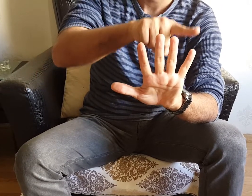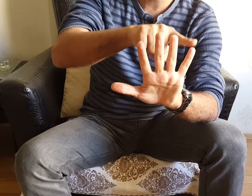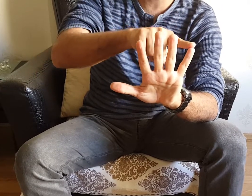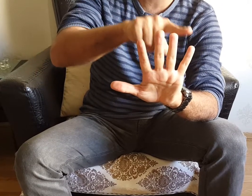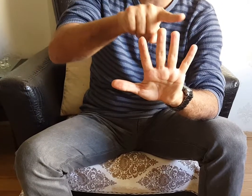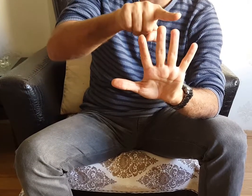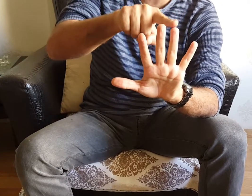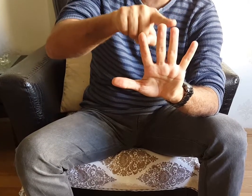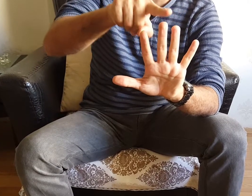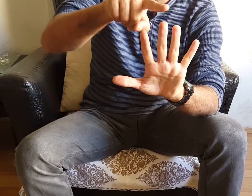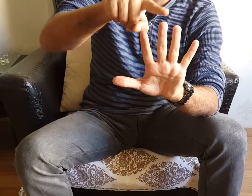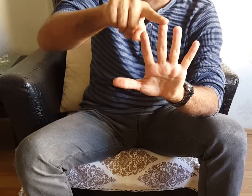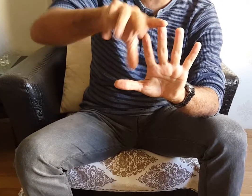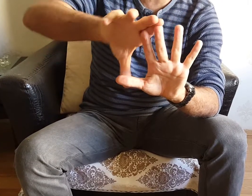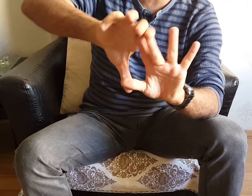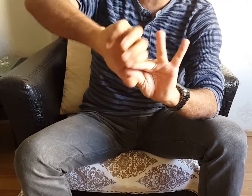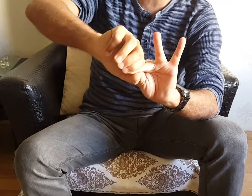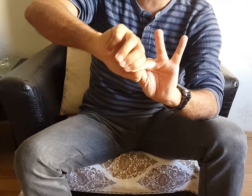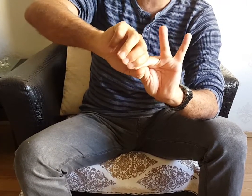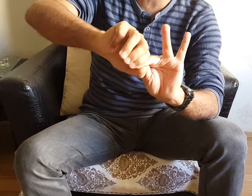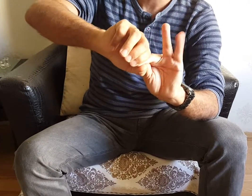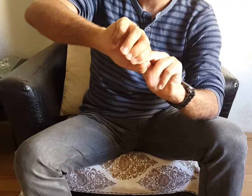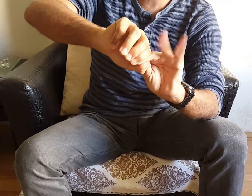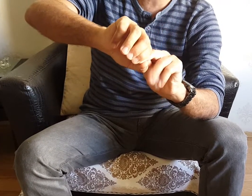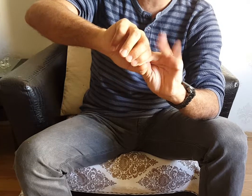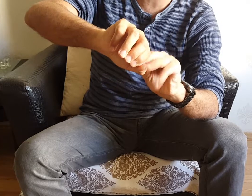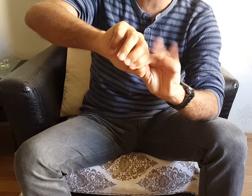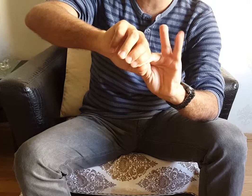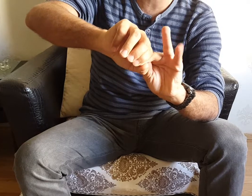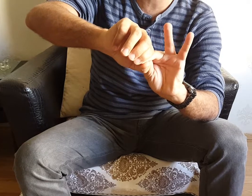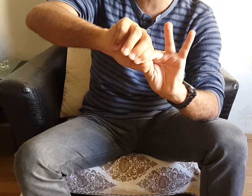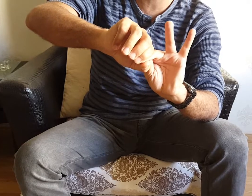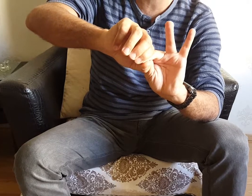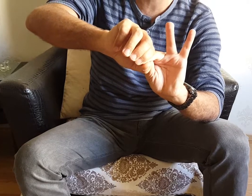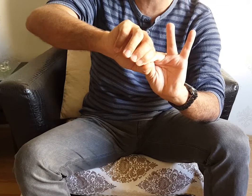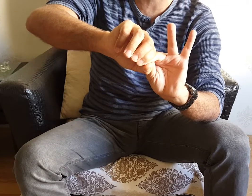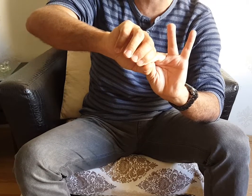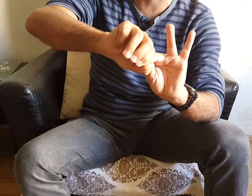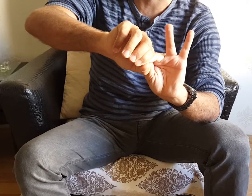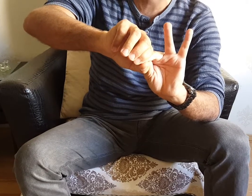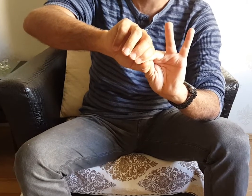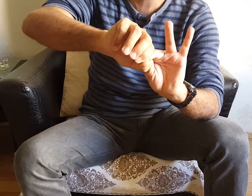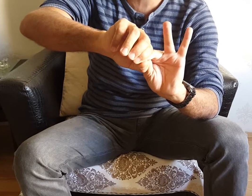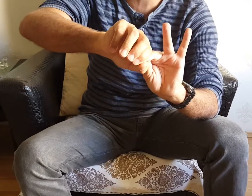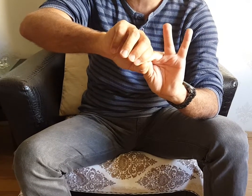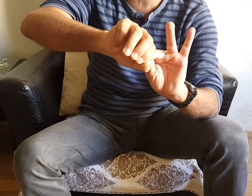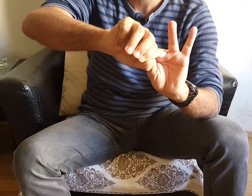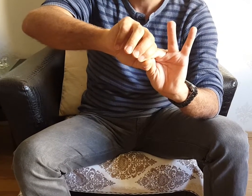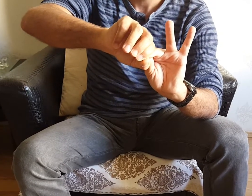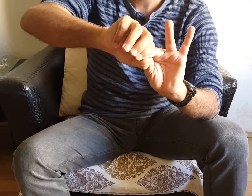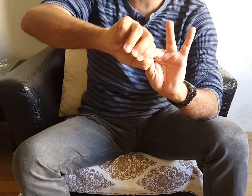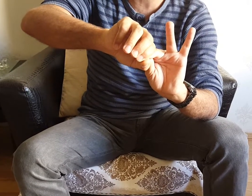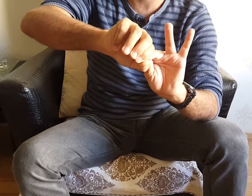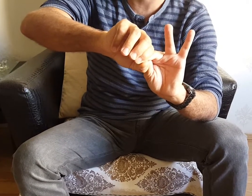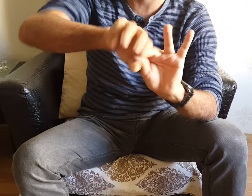0, 30, 45. Kapatıyorum. Burada gördüğüm bir kökünün içine alıyorum. Kök 2 bölü 2. Yani sin 45. Kök 2 bölü 2.